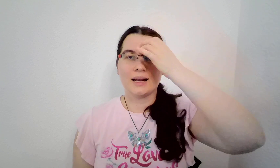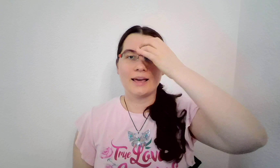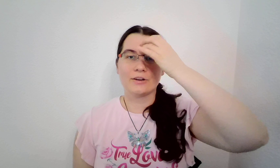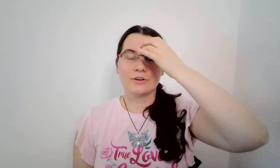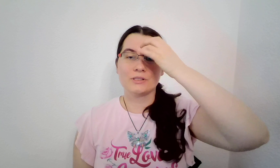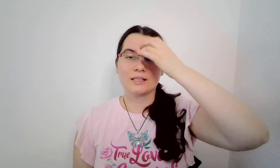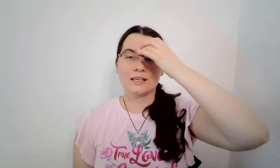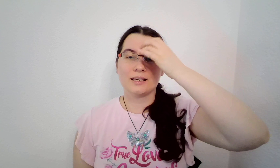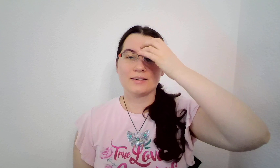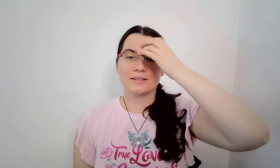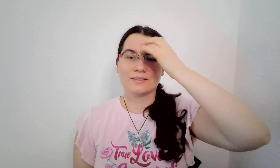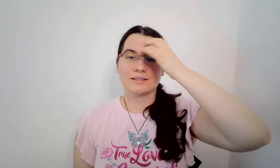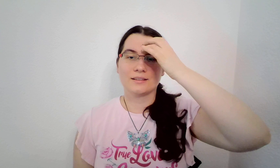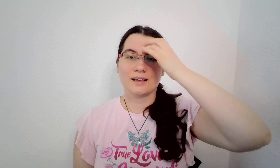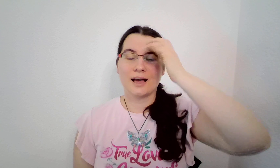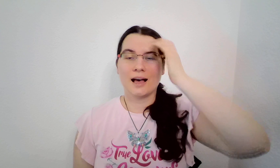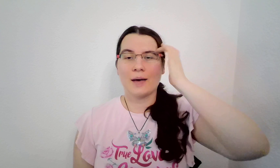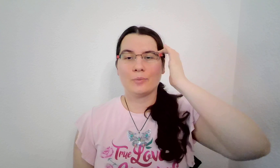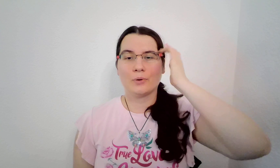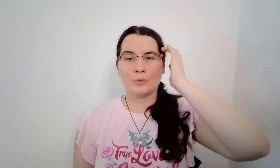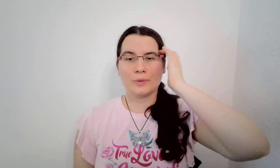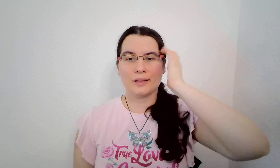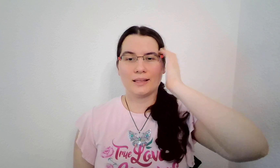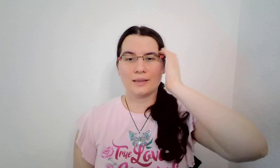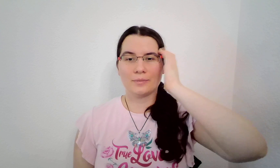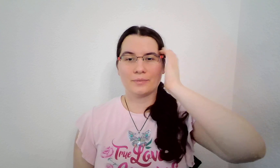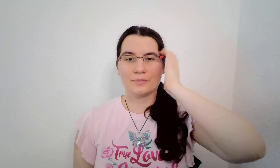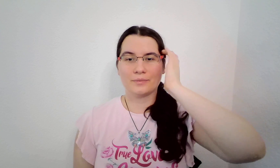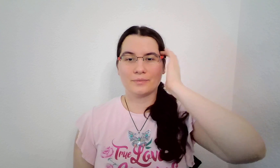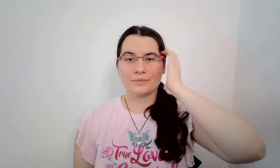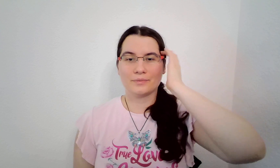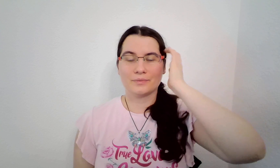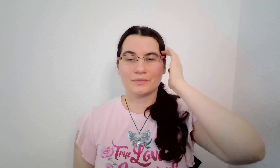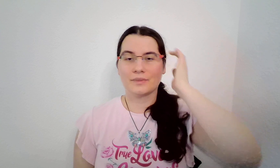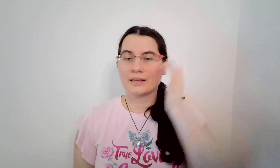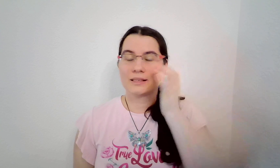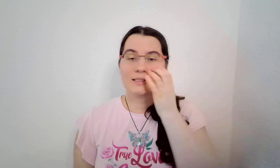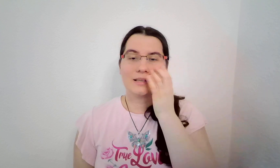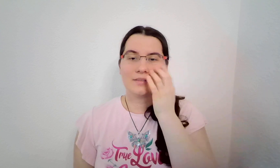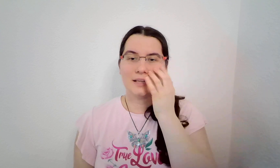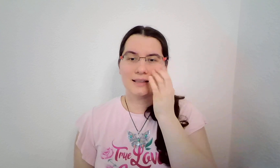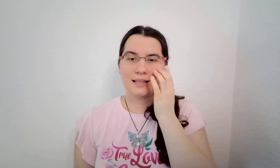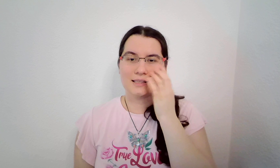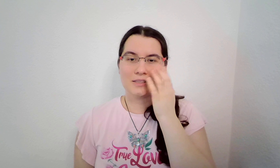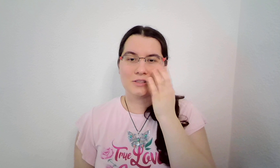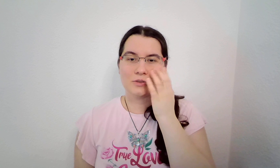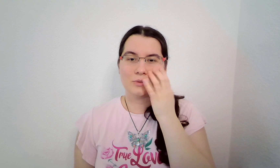lehkostí a pochopením se vydat na cestu.